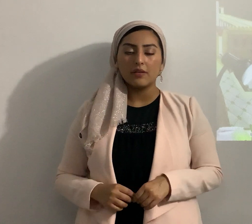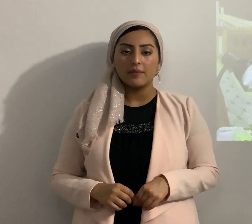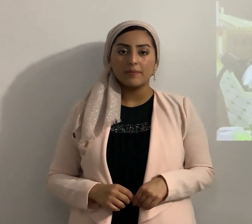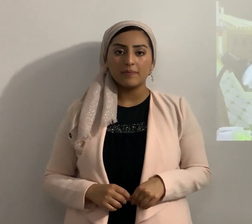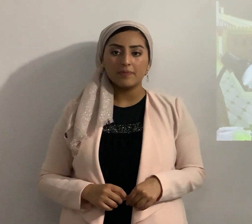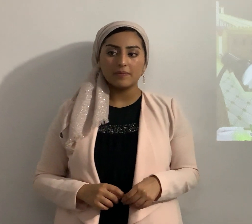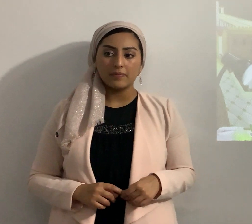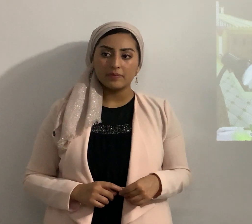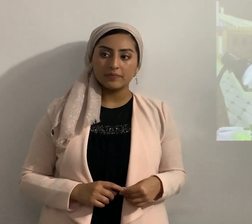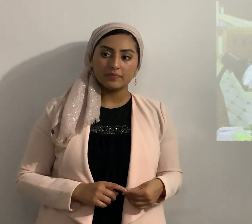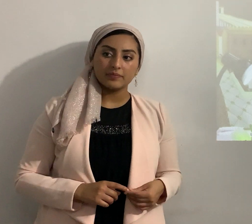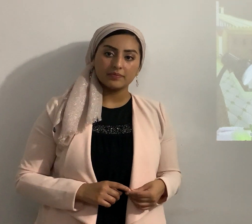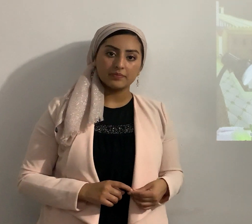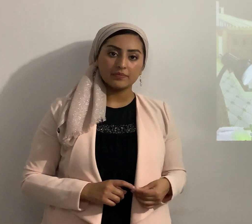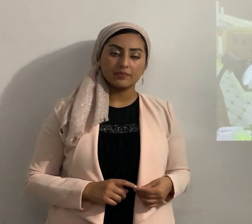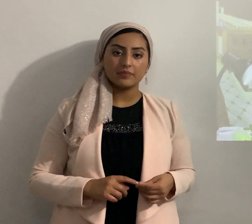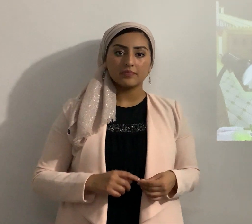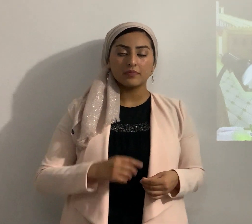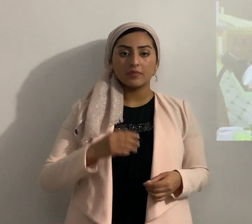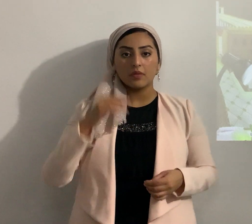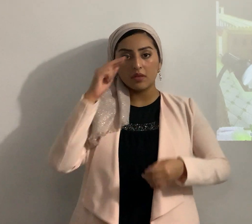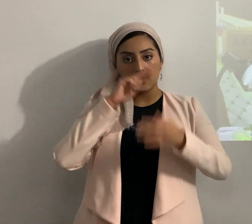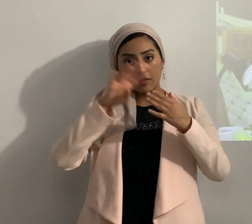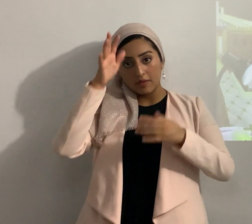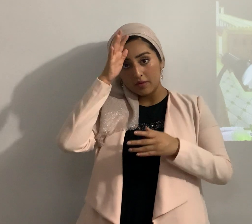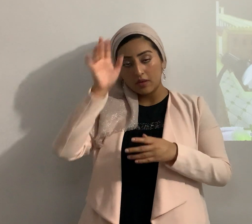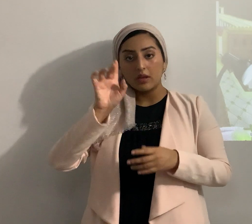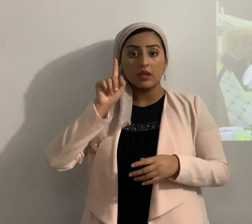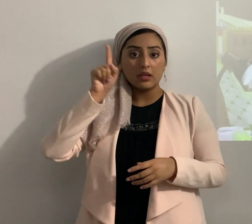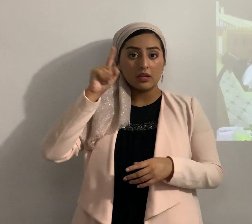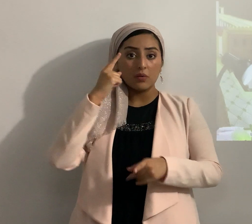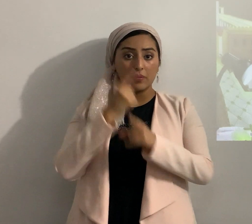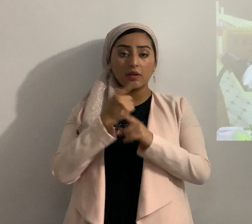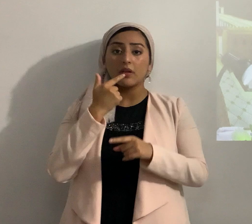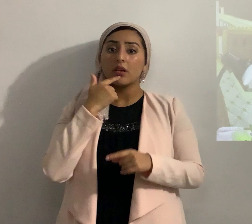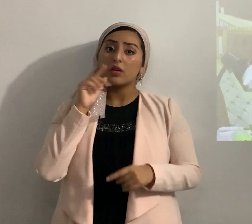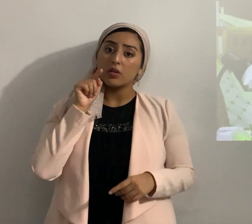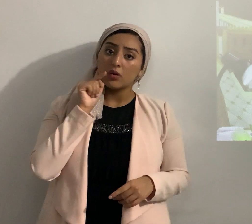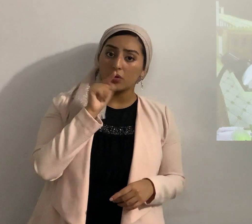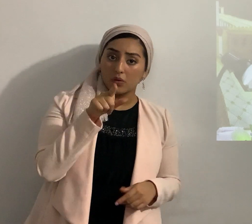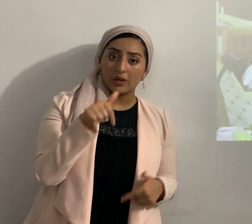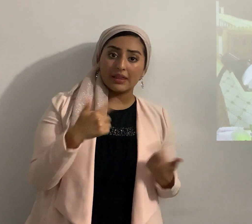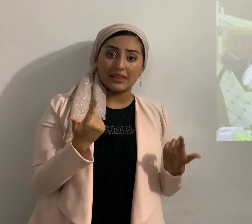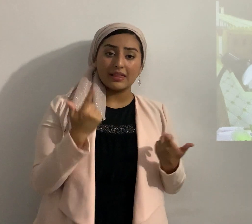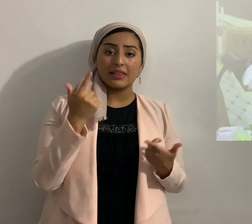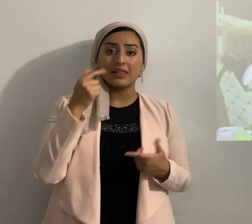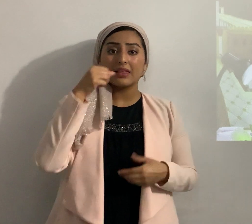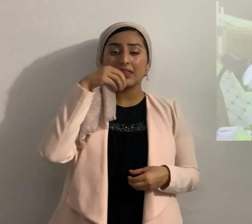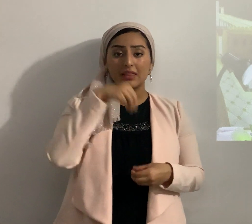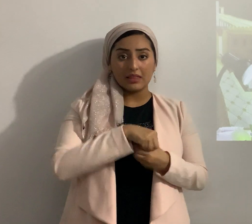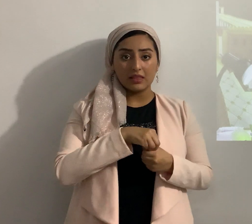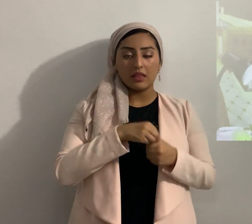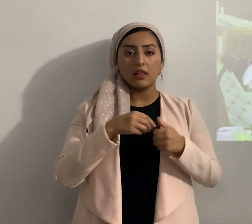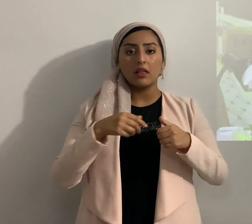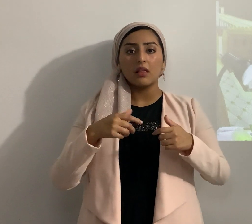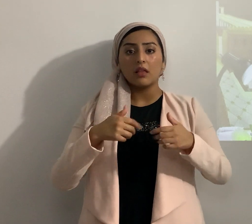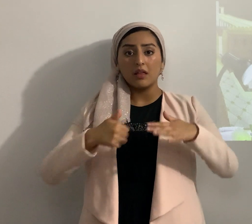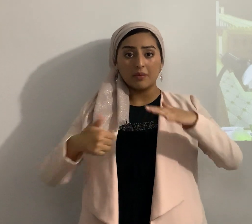entonces el eterno bueno como es justo dice tú estás habitando el estrado de mis pies que es la